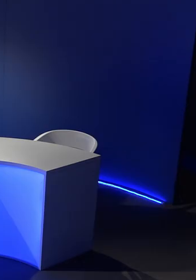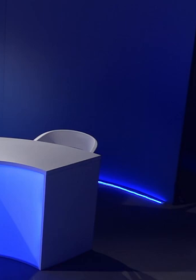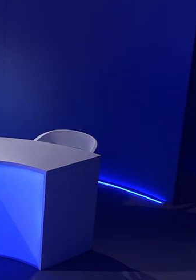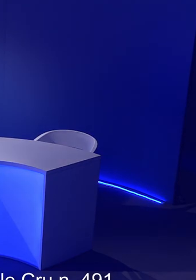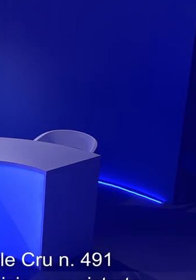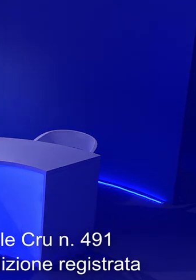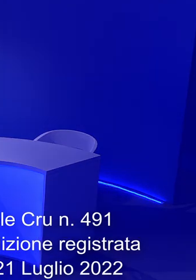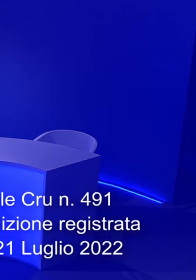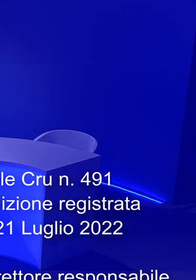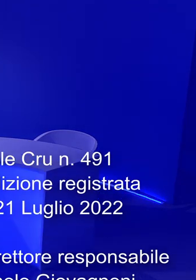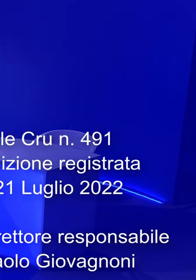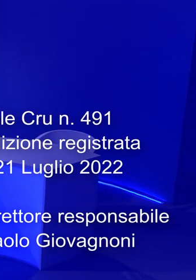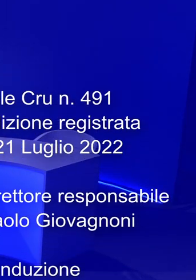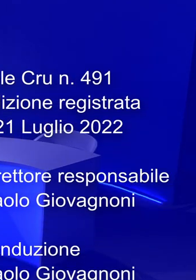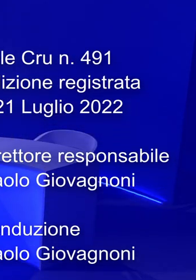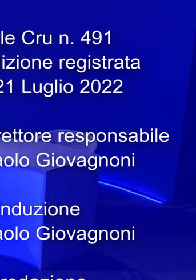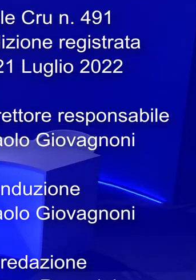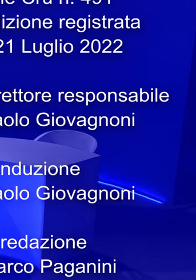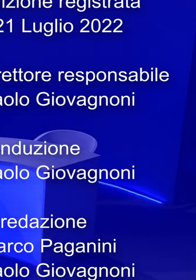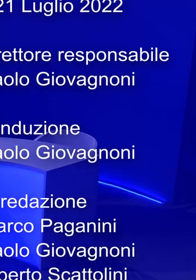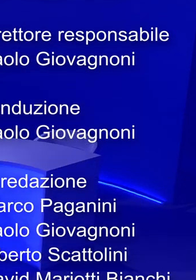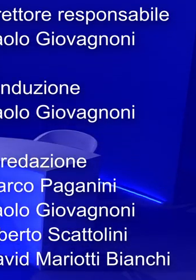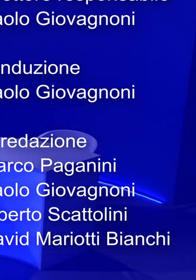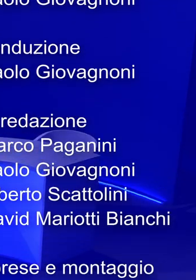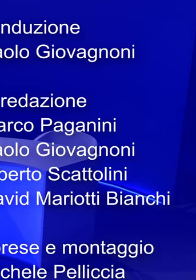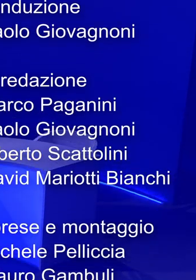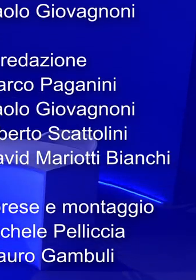Grazie a tutti. Grazie a tutti.